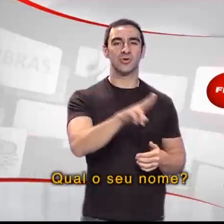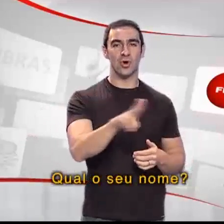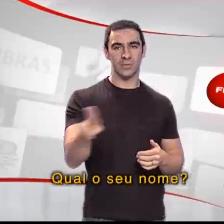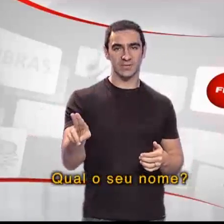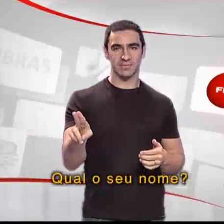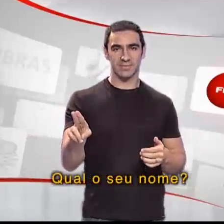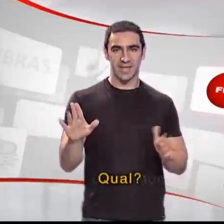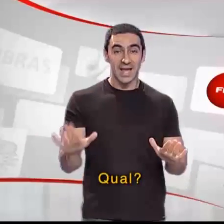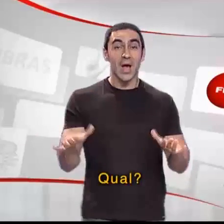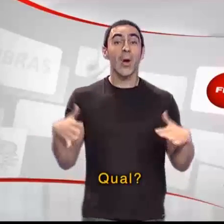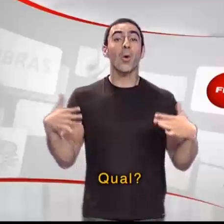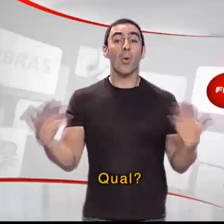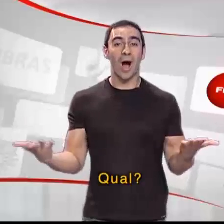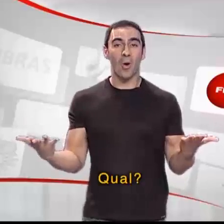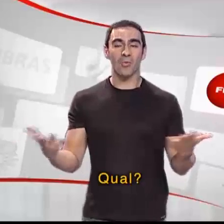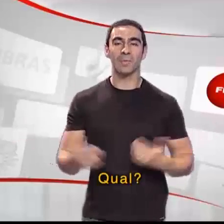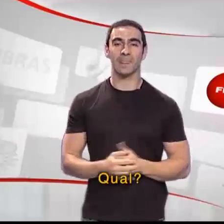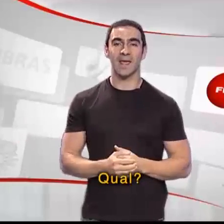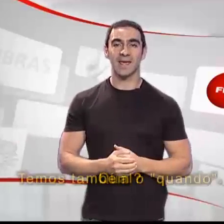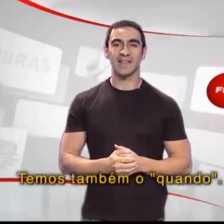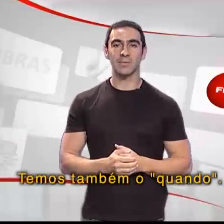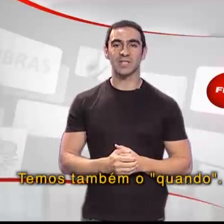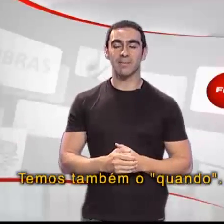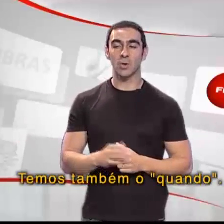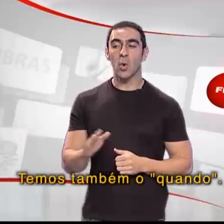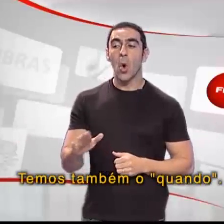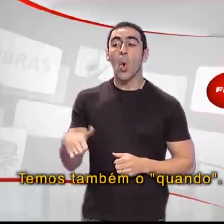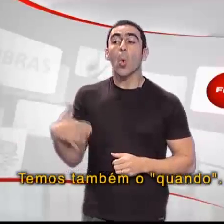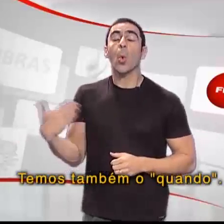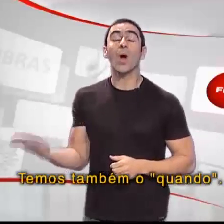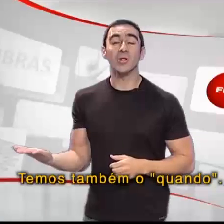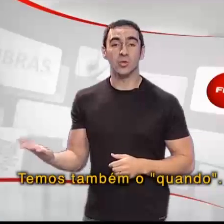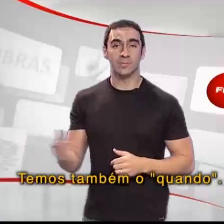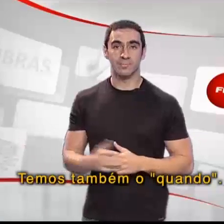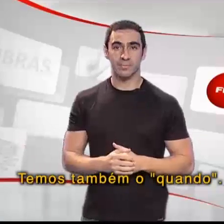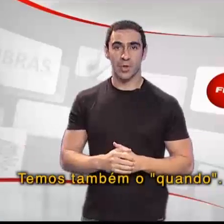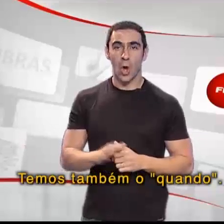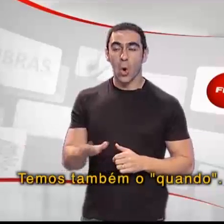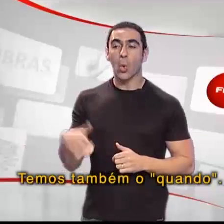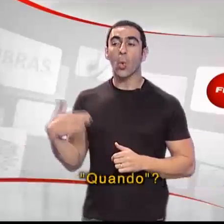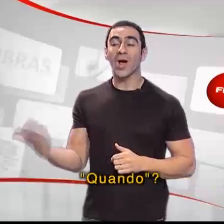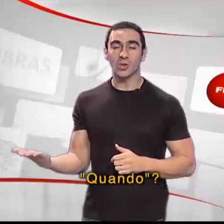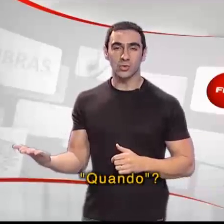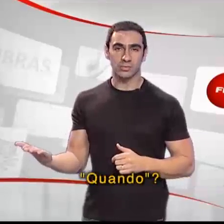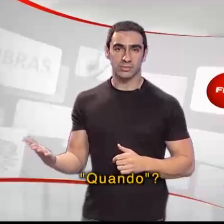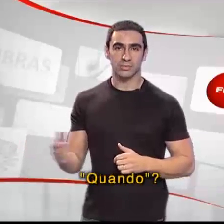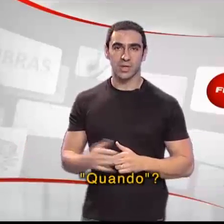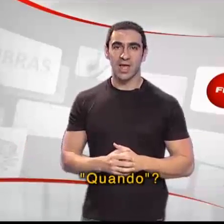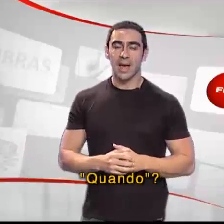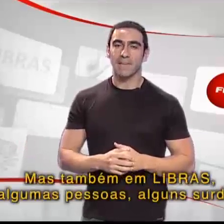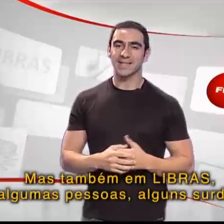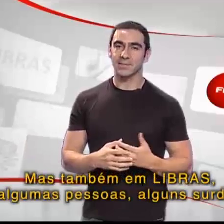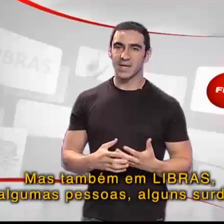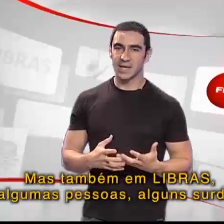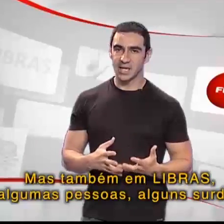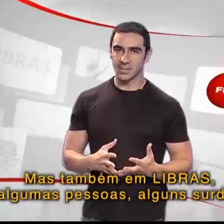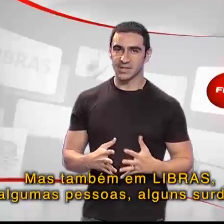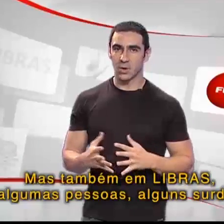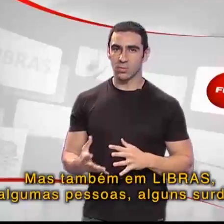nome? Qual? E temos também o quando? Quando? Mas também em Libras, algumas